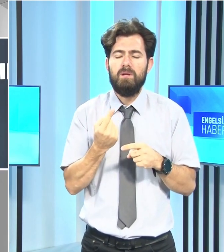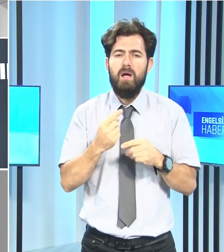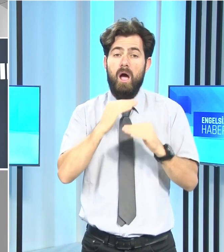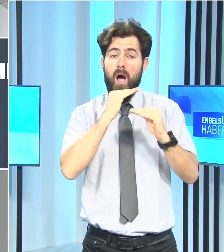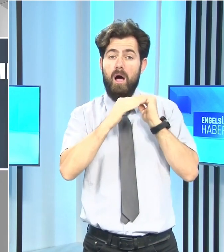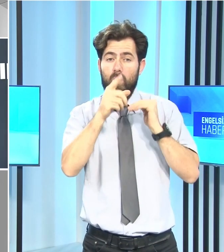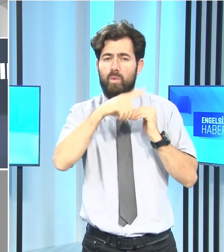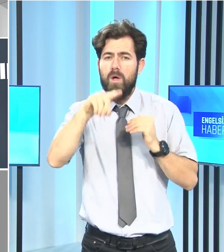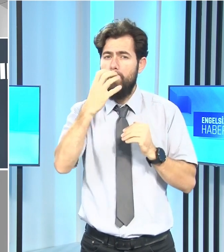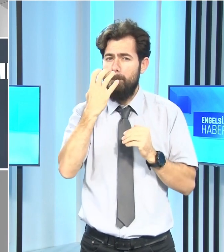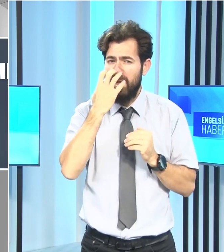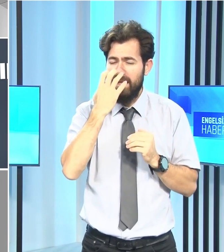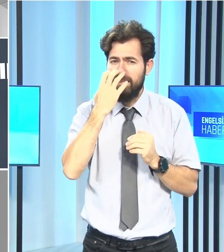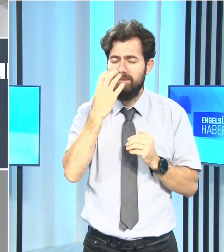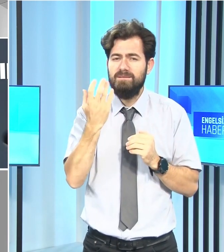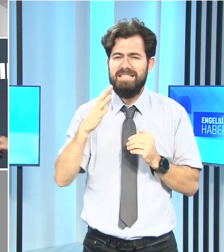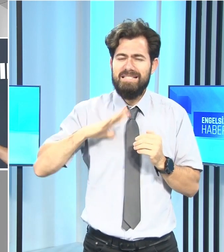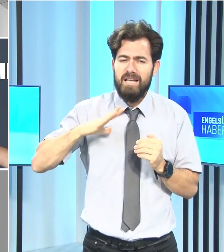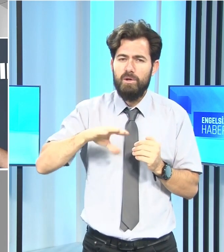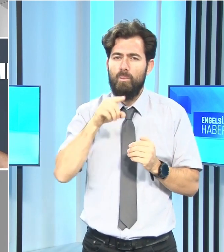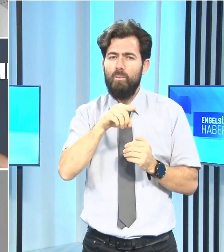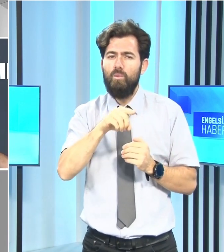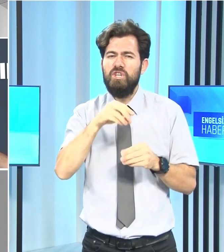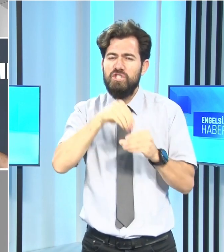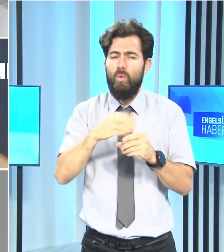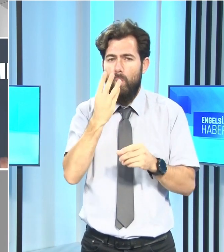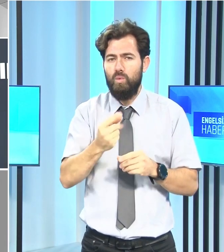halkın beklentisinin de bu yönde olduğunu söyledi.